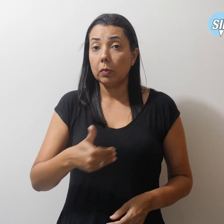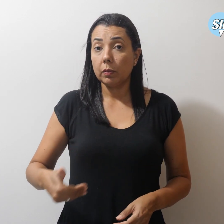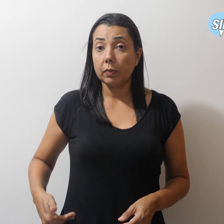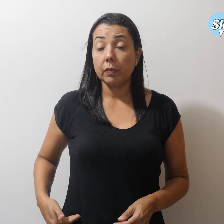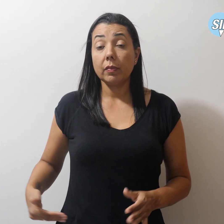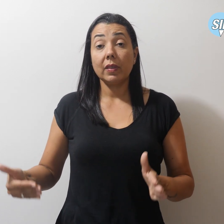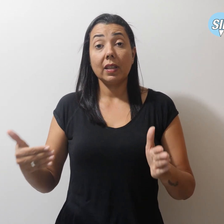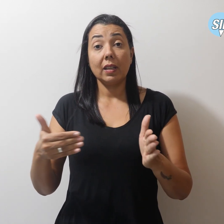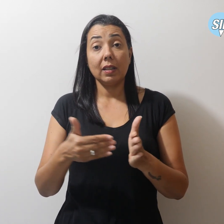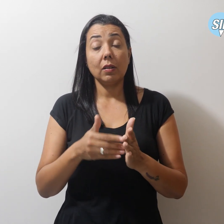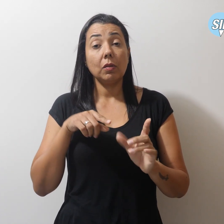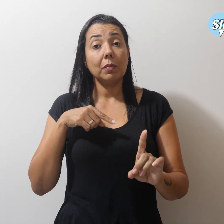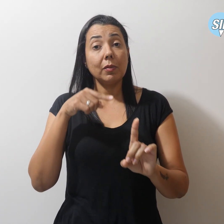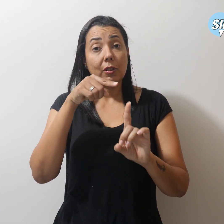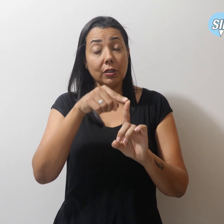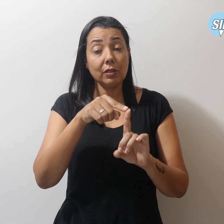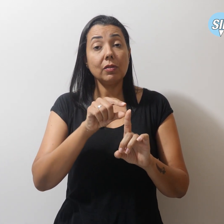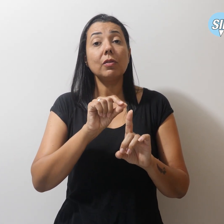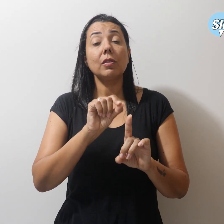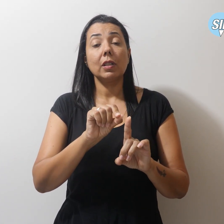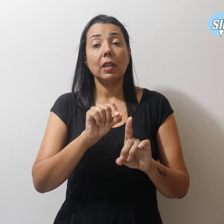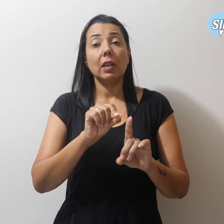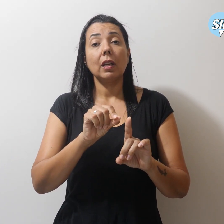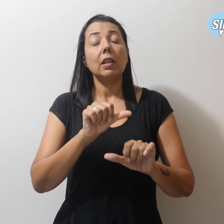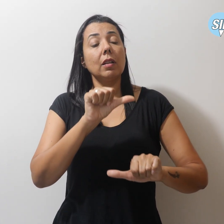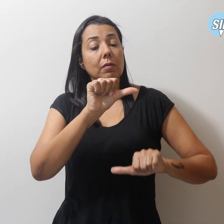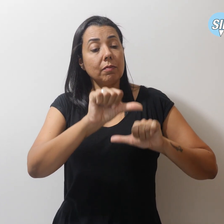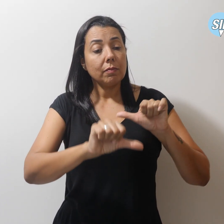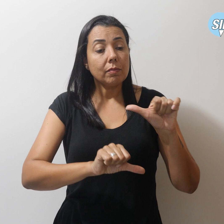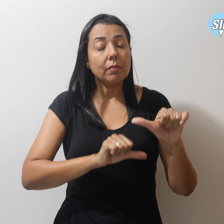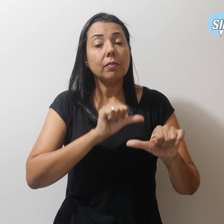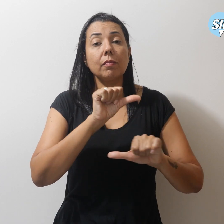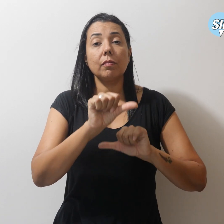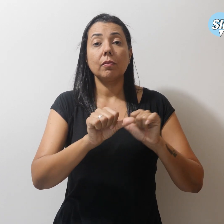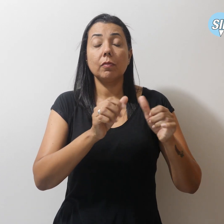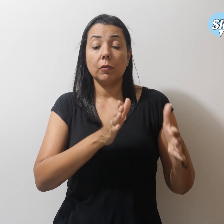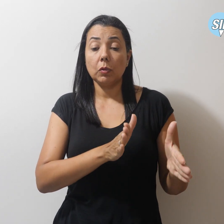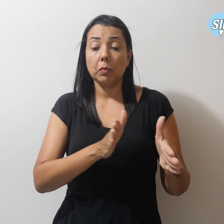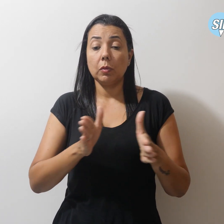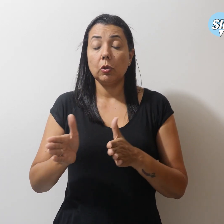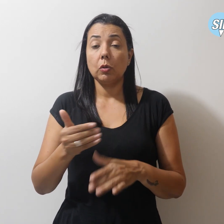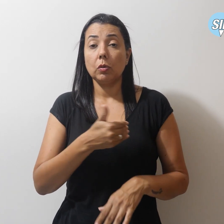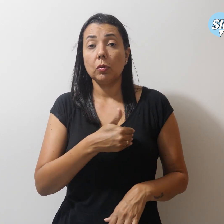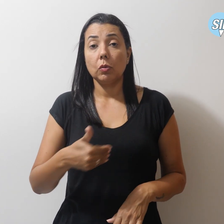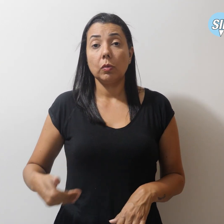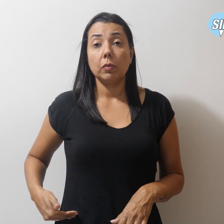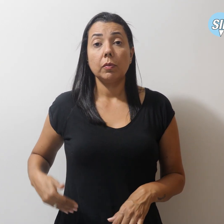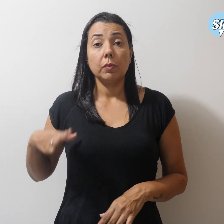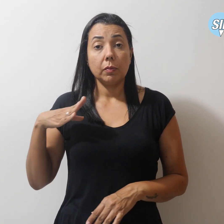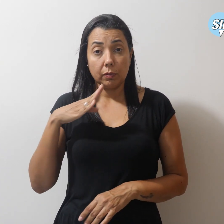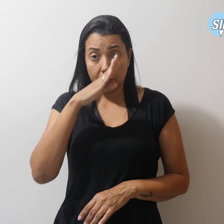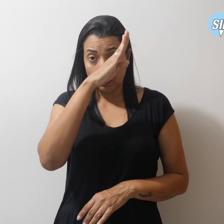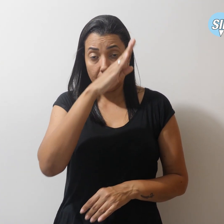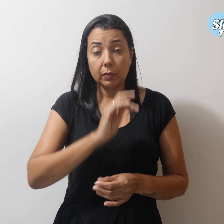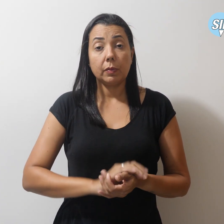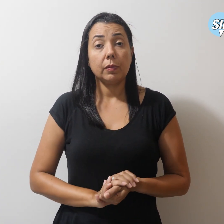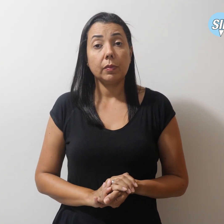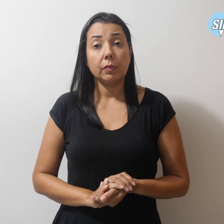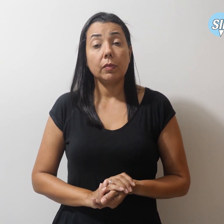atingir o ápice dessa transformação no período do governo Bolsonaro. Em janeiro